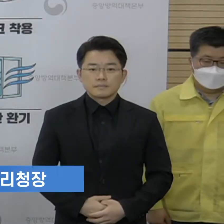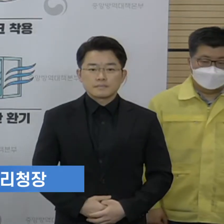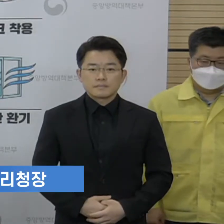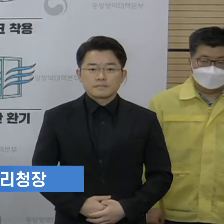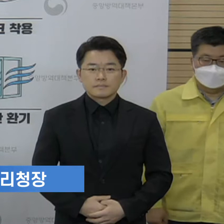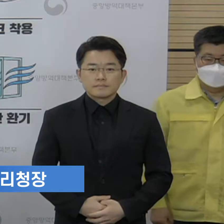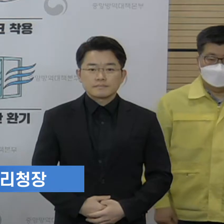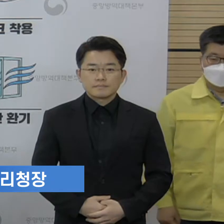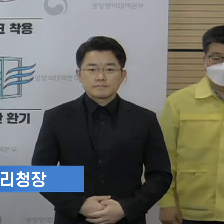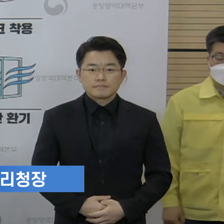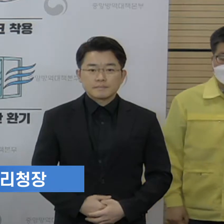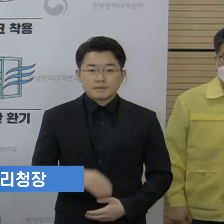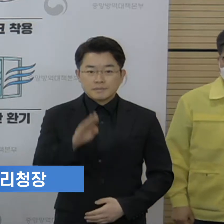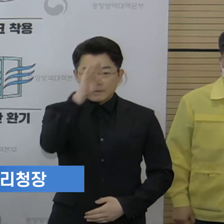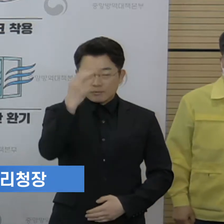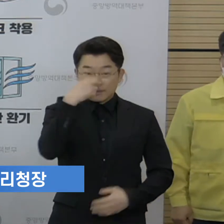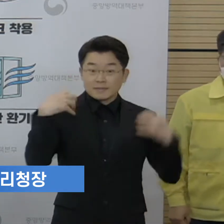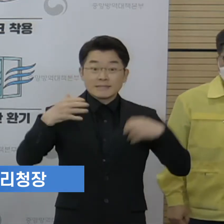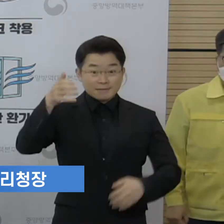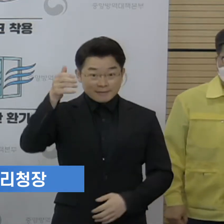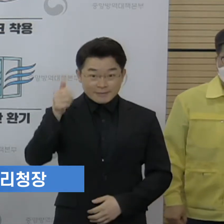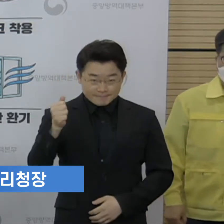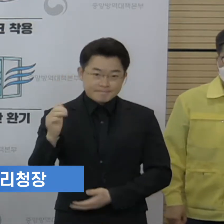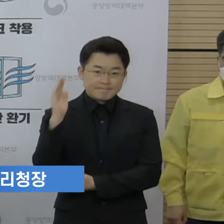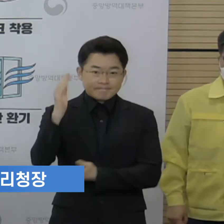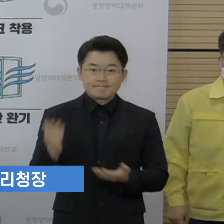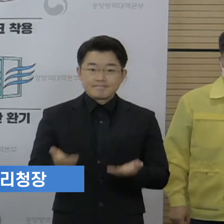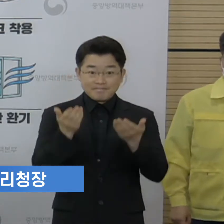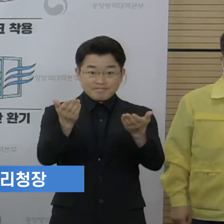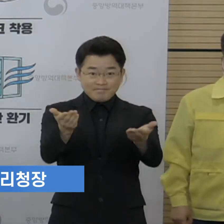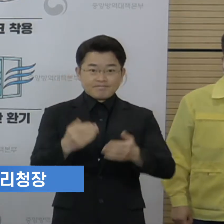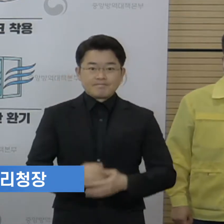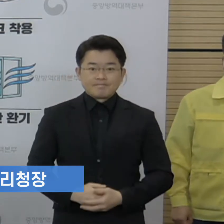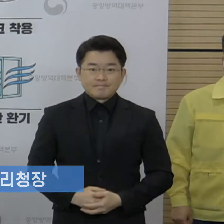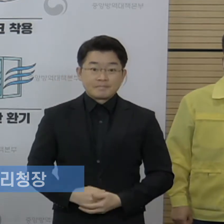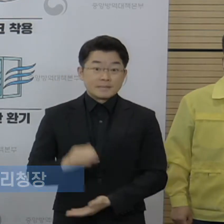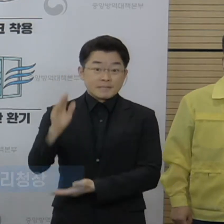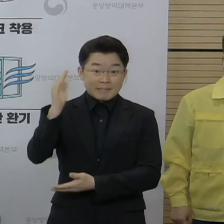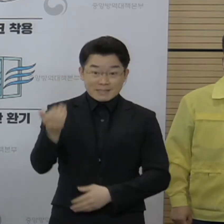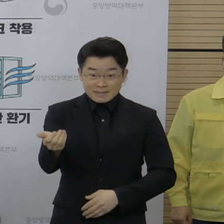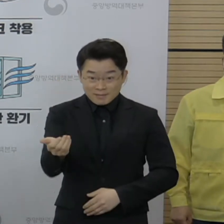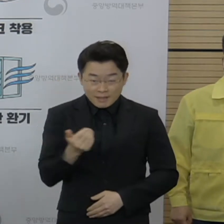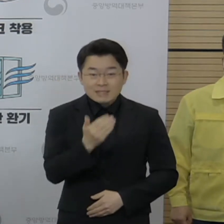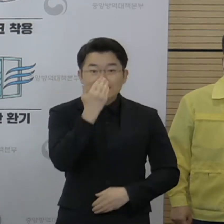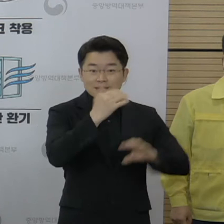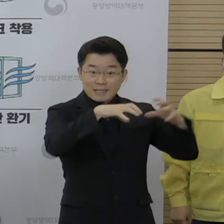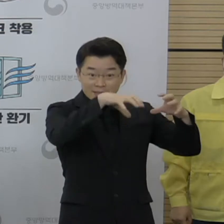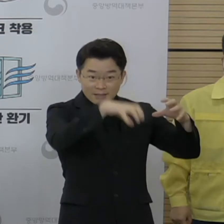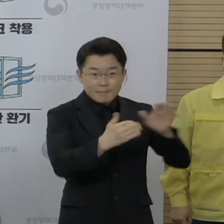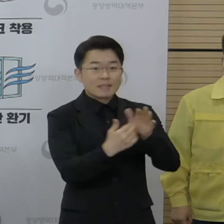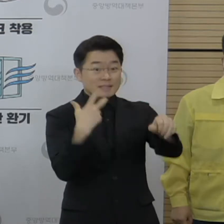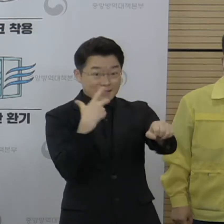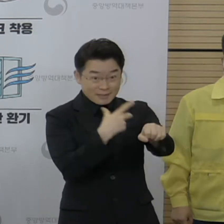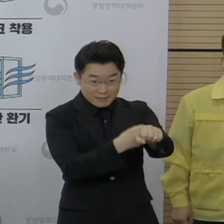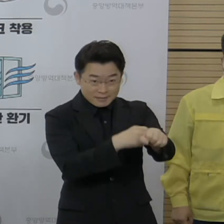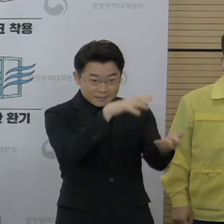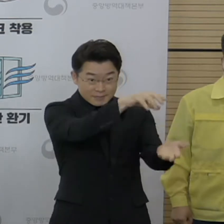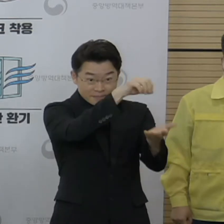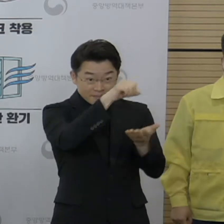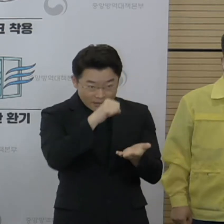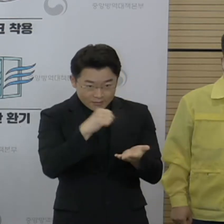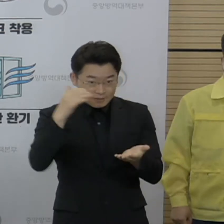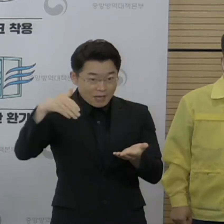안녕하십니까 질병관리청장입니다. 오늘 정례 브리핑에 앞서 이스라엘과의 백신 교환 협약에 대해서